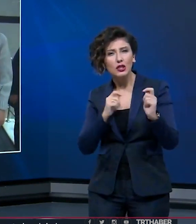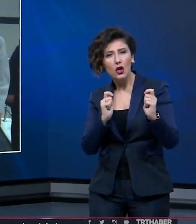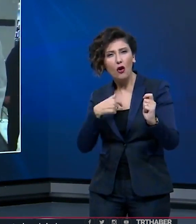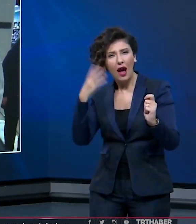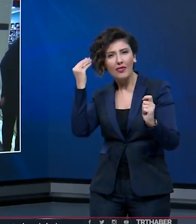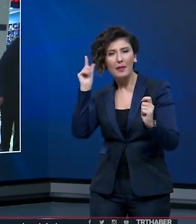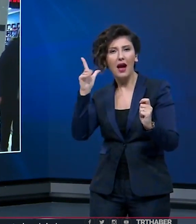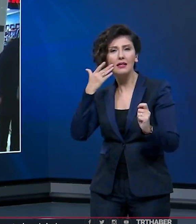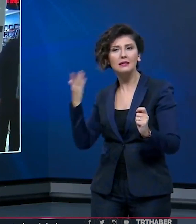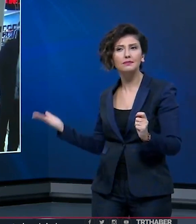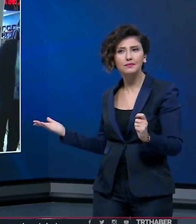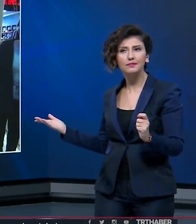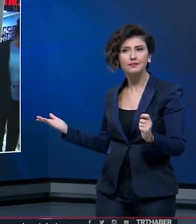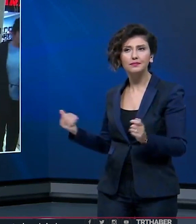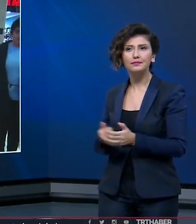yaşadılar.